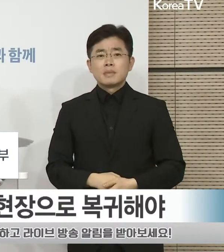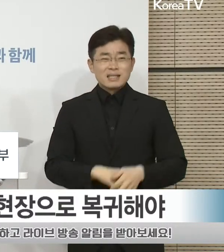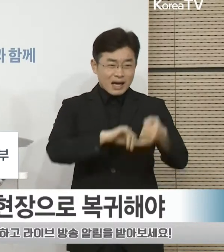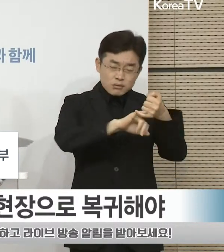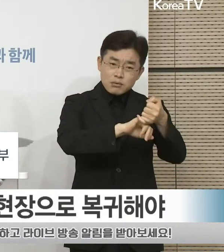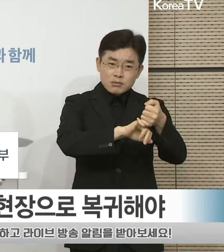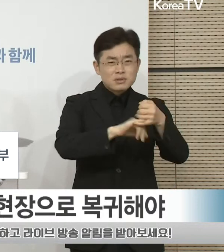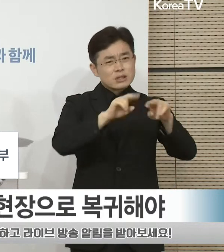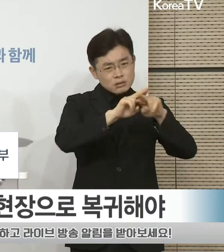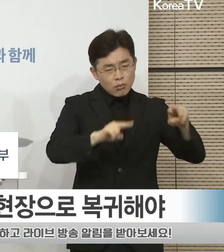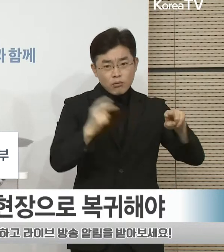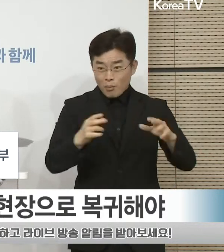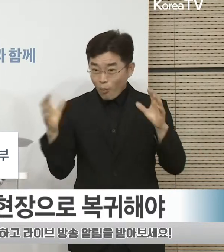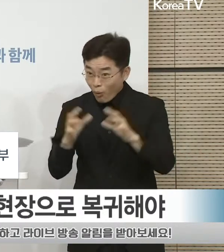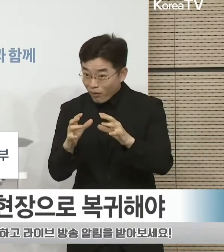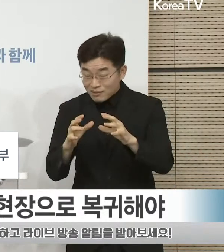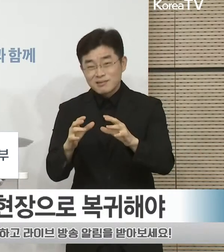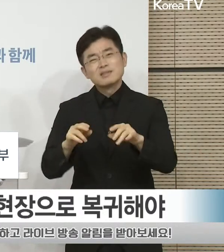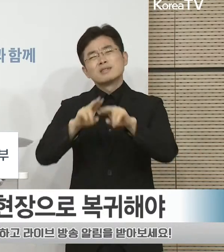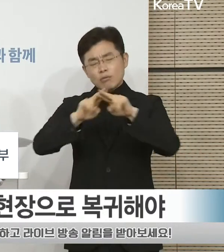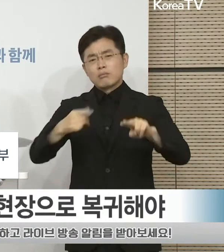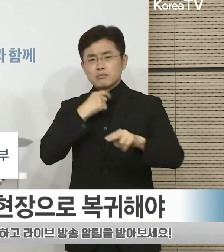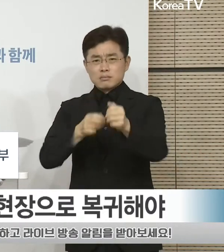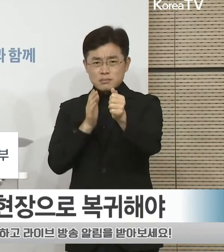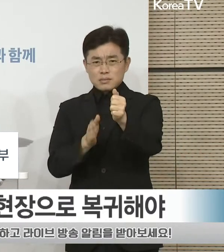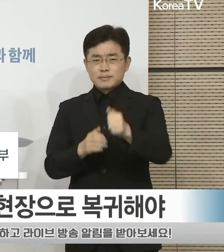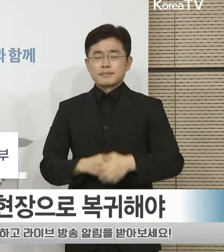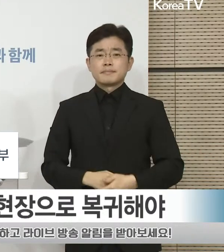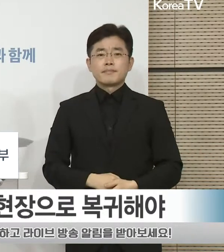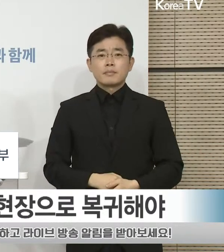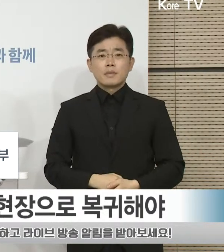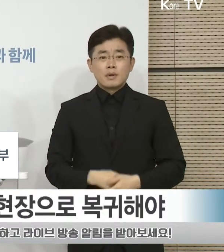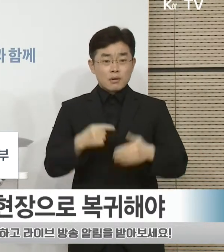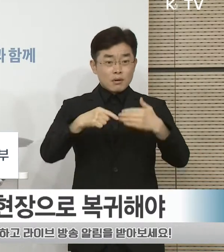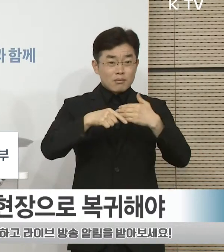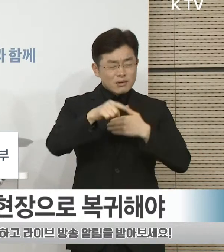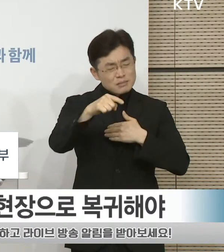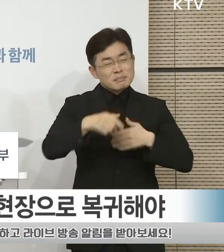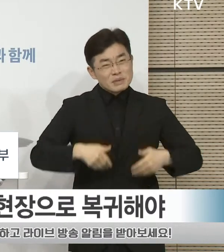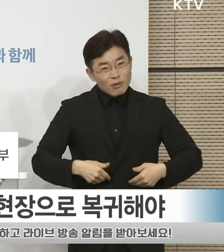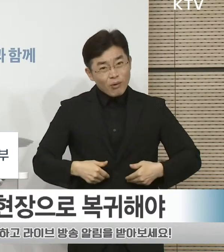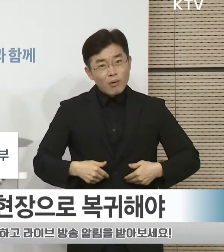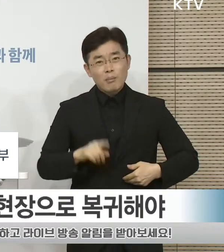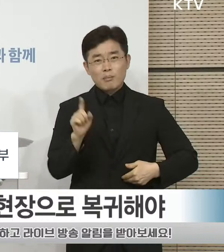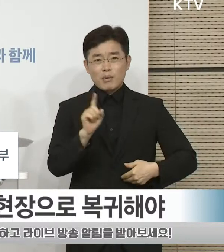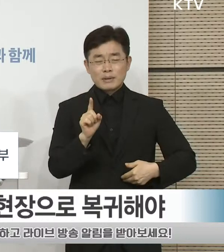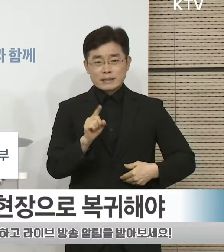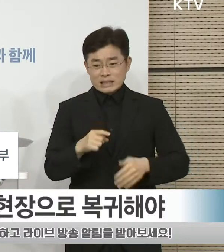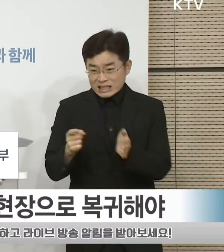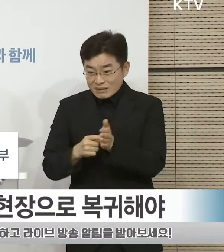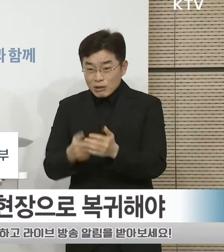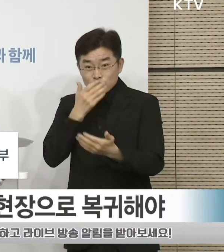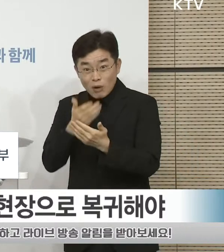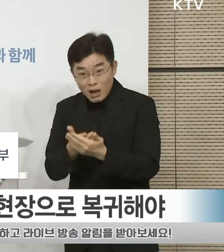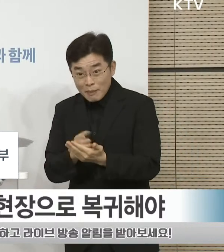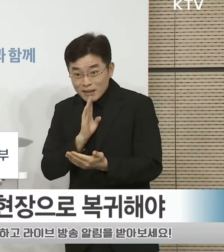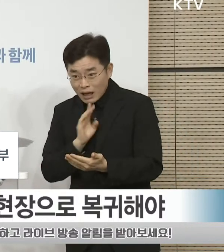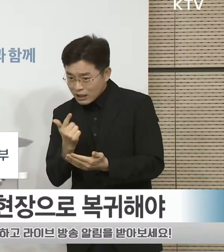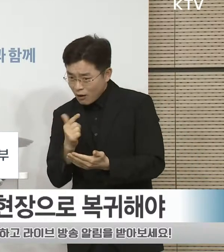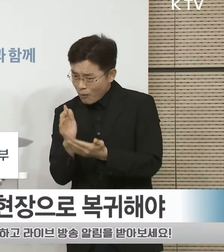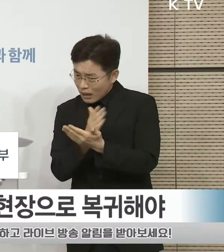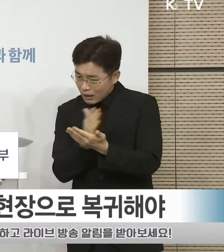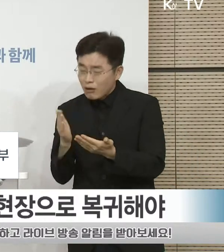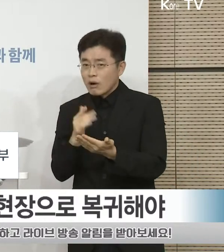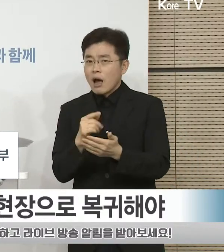약속이나 모임 등이 있다면 꼭 취소하여 주시고 외출할 일이 있다면 꼭 필요한 외출인지 다시 한번